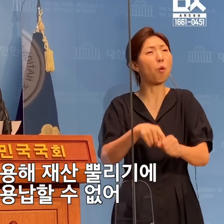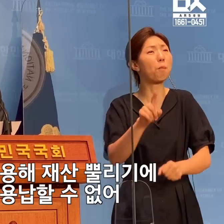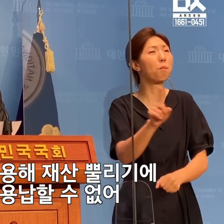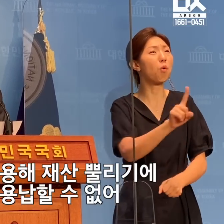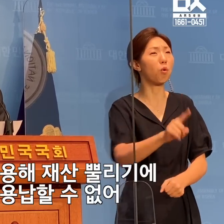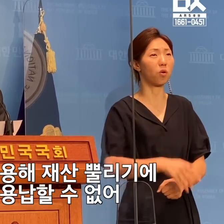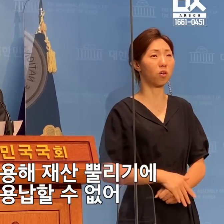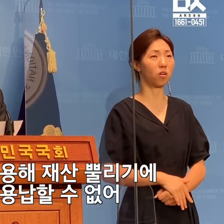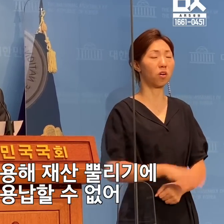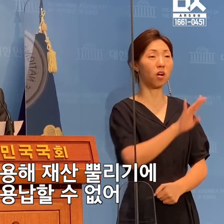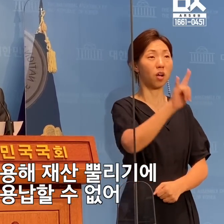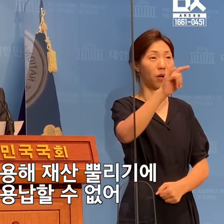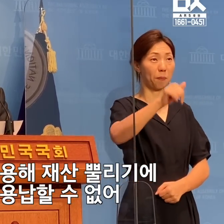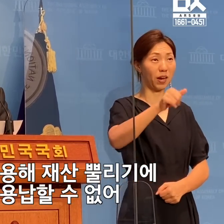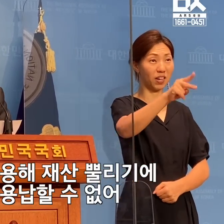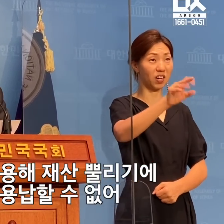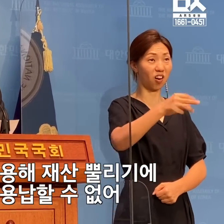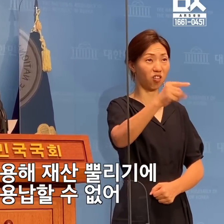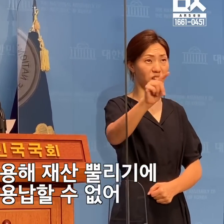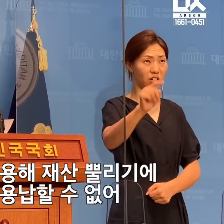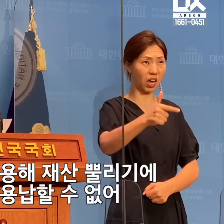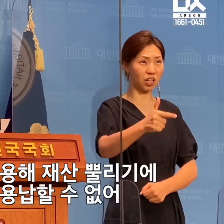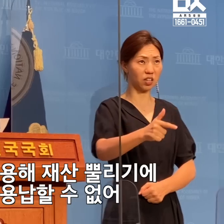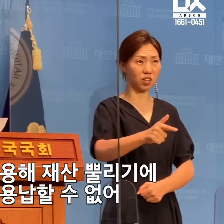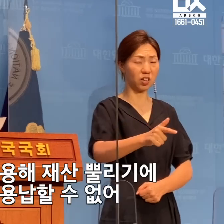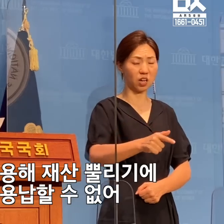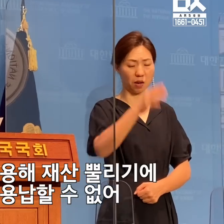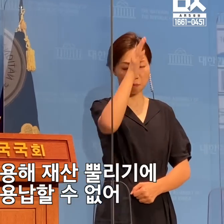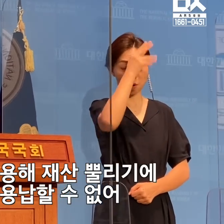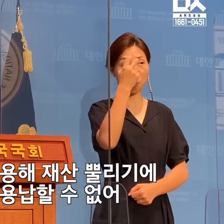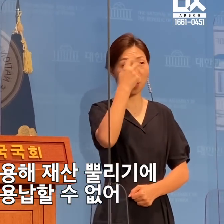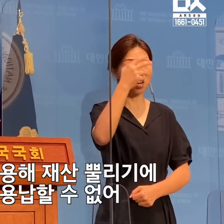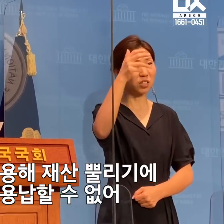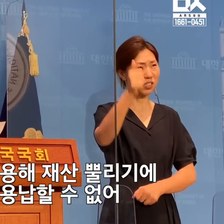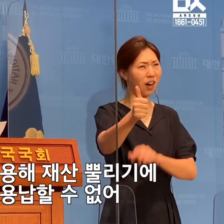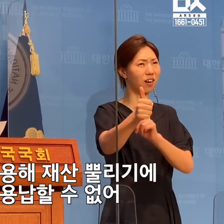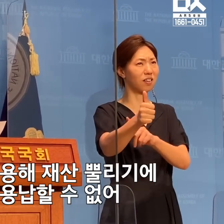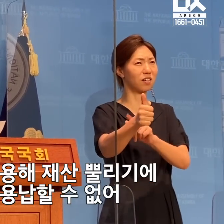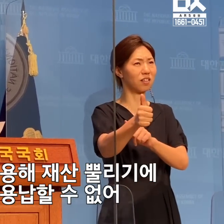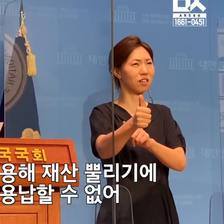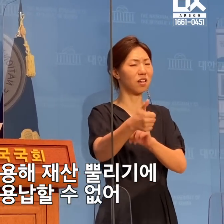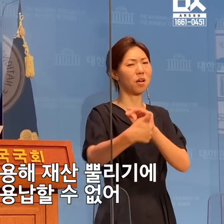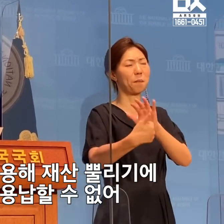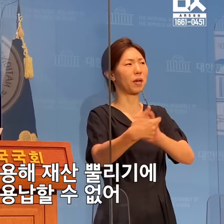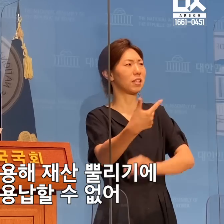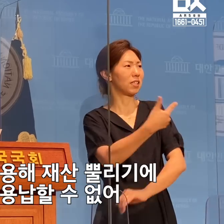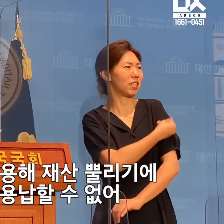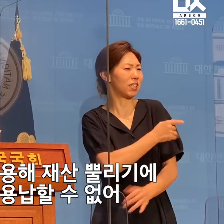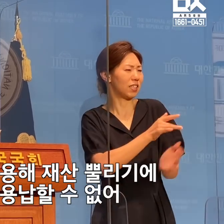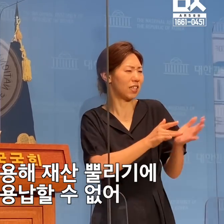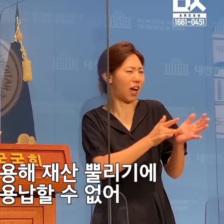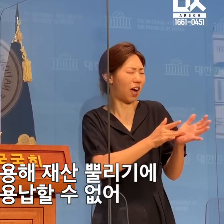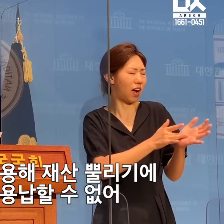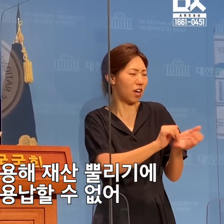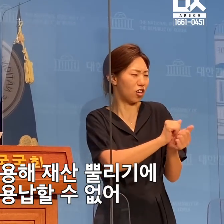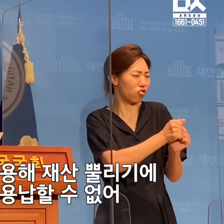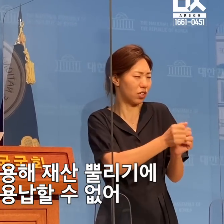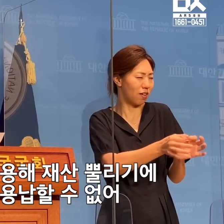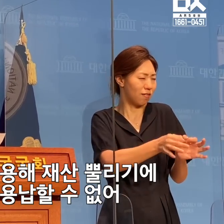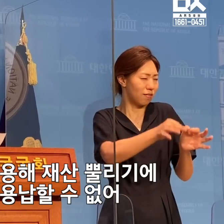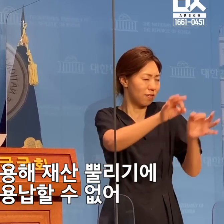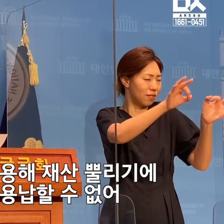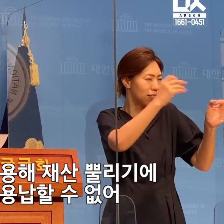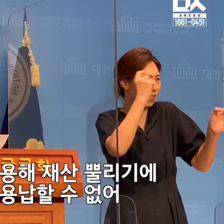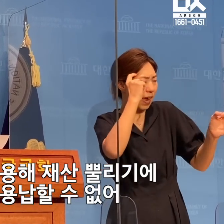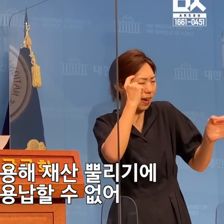백경란 정장이 국민이 팬데믹으로 신문하던 시기에 백신 관련 주가 상승을 예측하고 자기